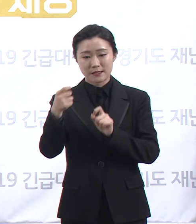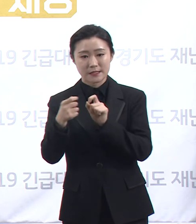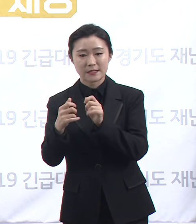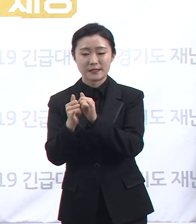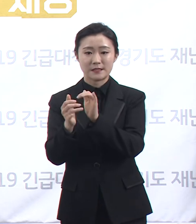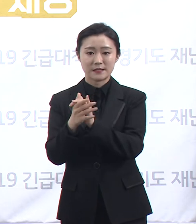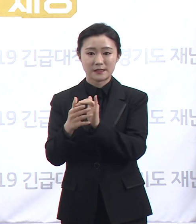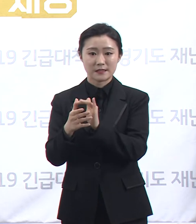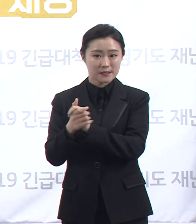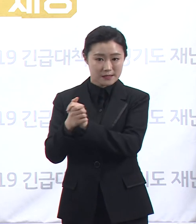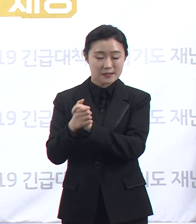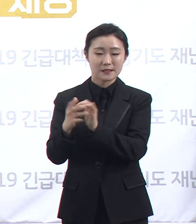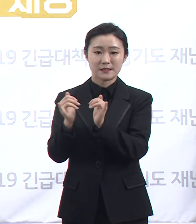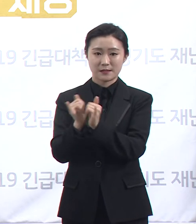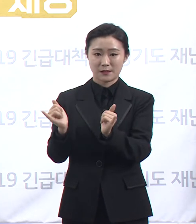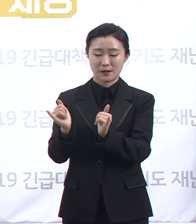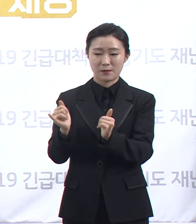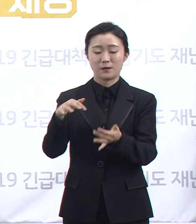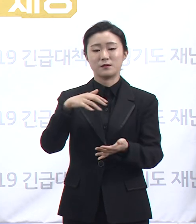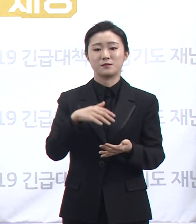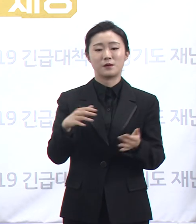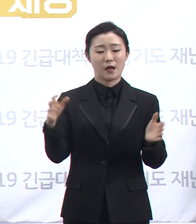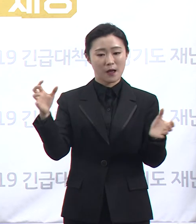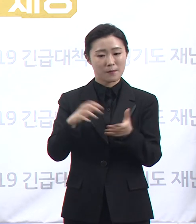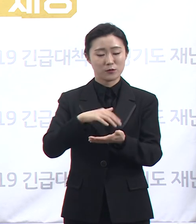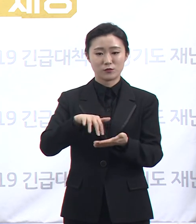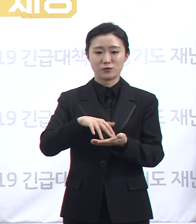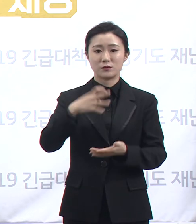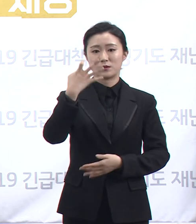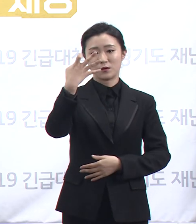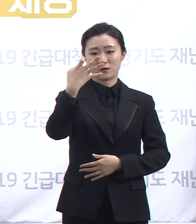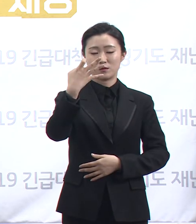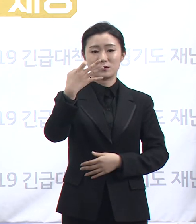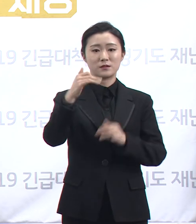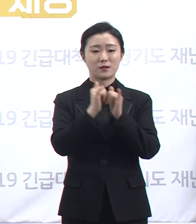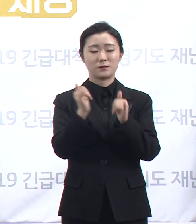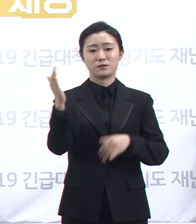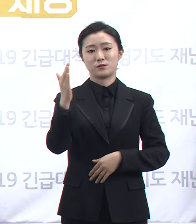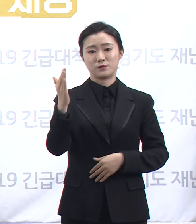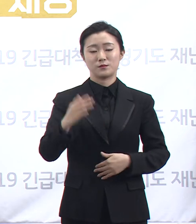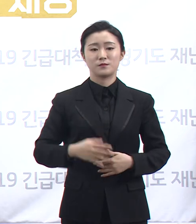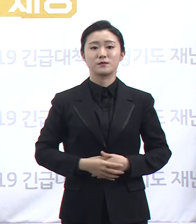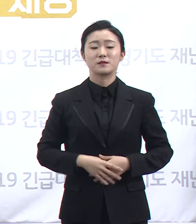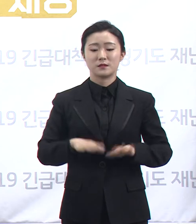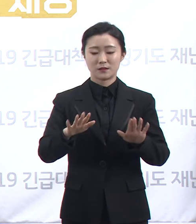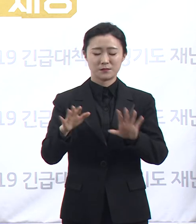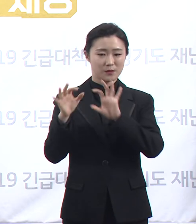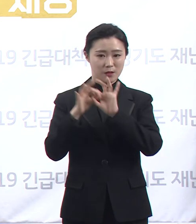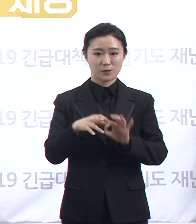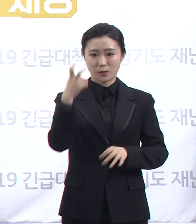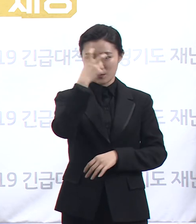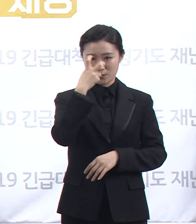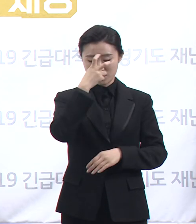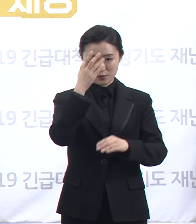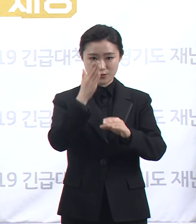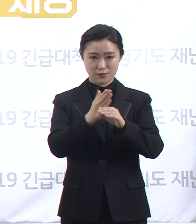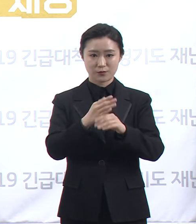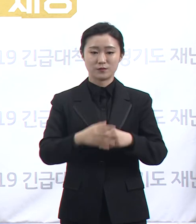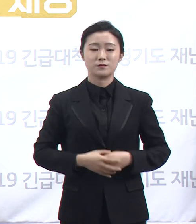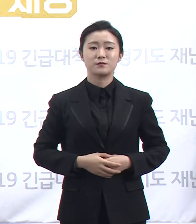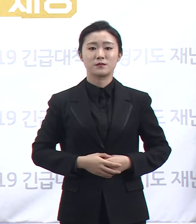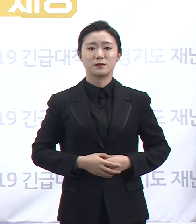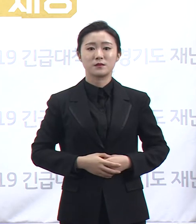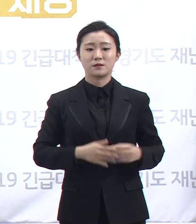190명으로 파악되며 자가격리 조치하고 지속적으로 모니터링 중입니다. 용인시 처인구청 확진 상황